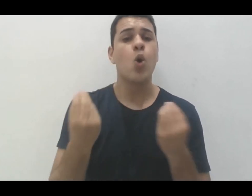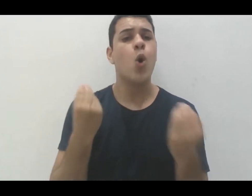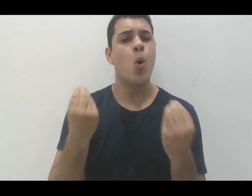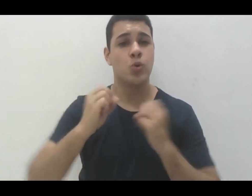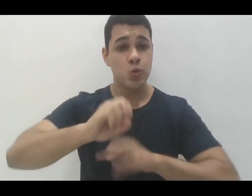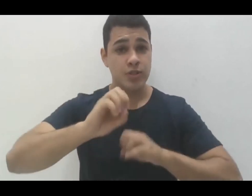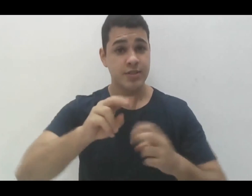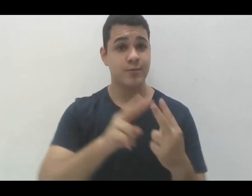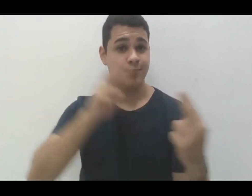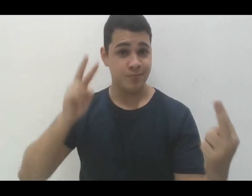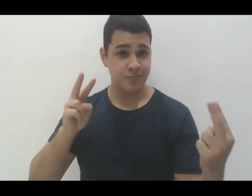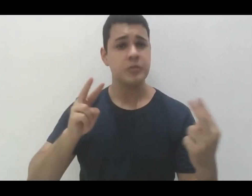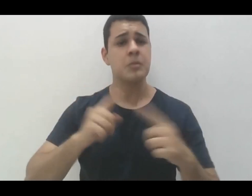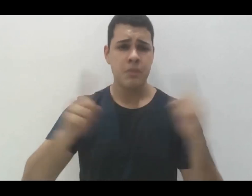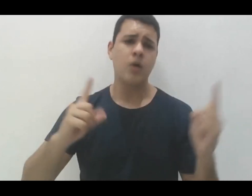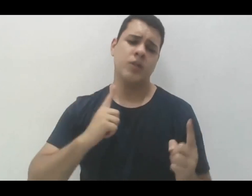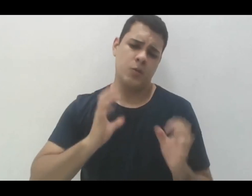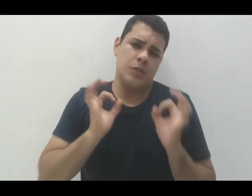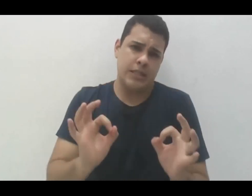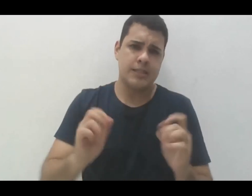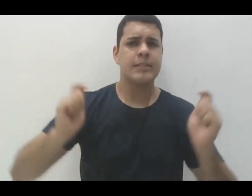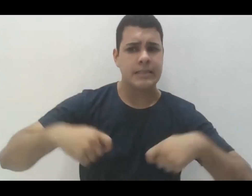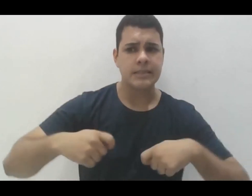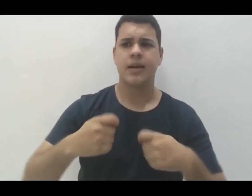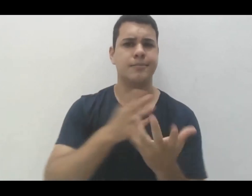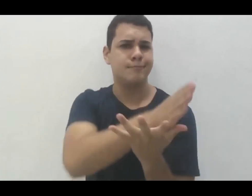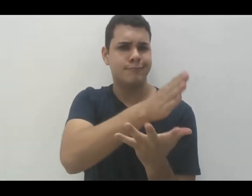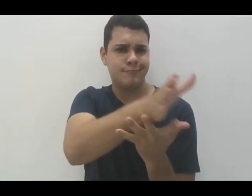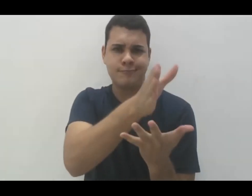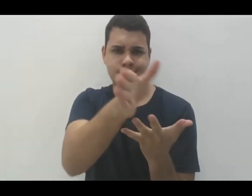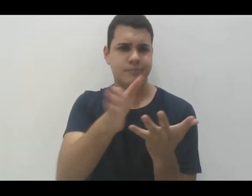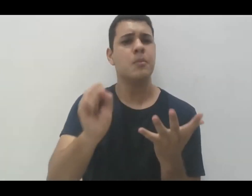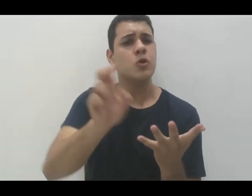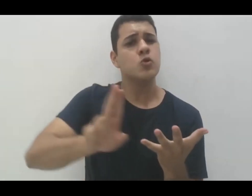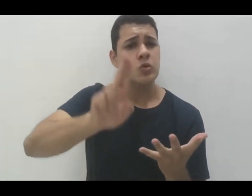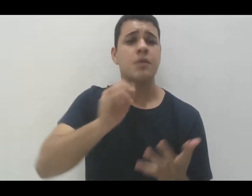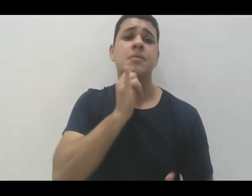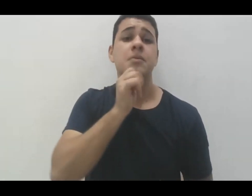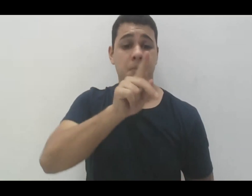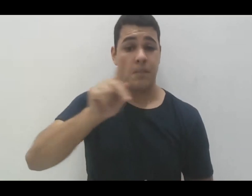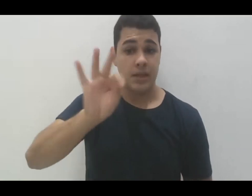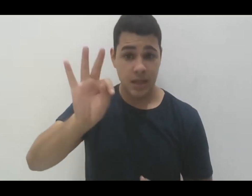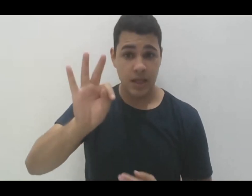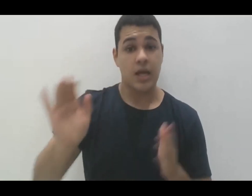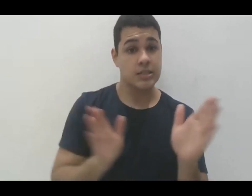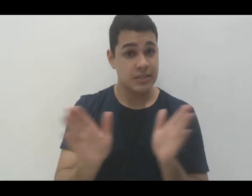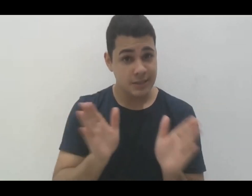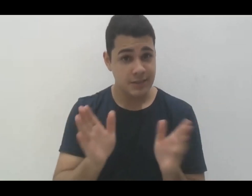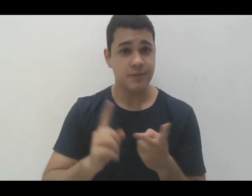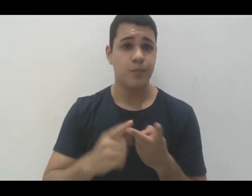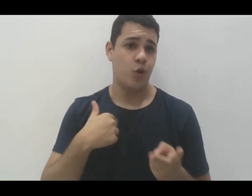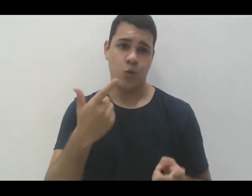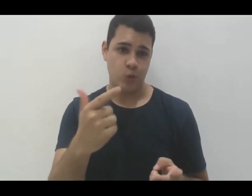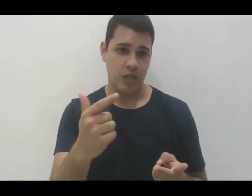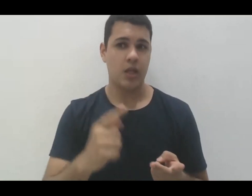mas eu tenho certeza que ela se aplica a qualquer conteúdo que a gente preparar, desde um PowerPoint acessível, eu agora não tenho mais